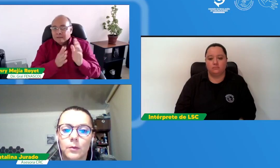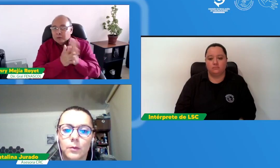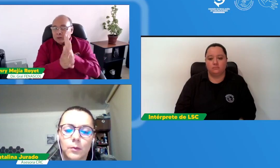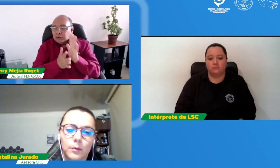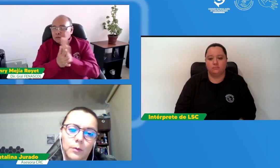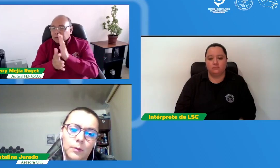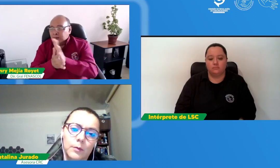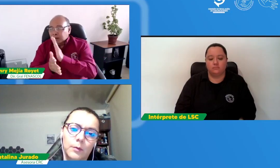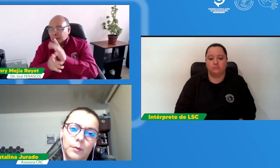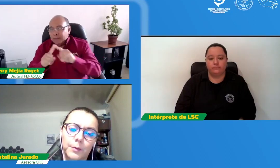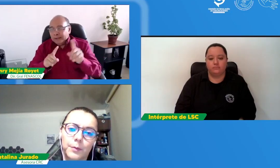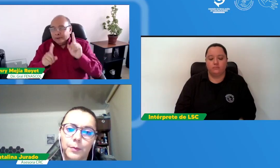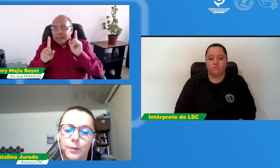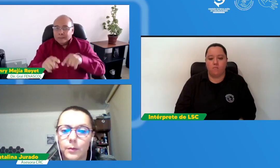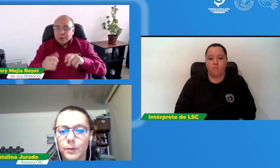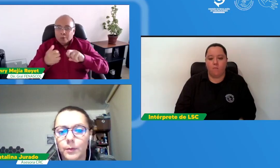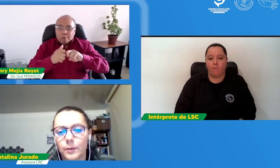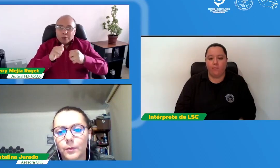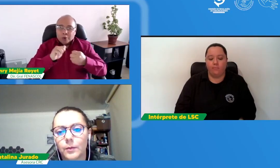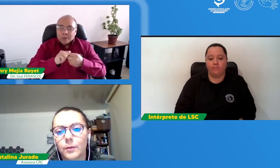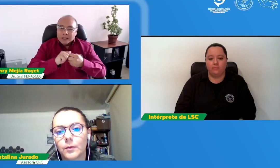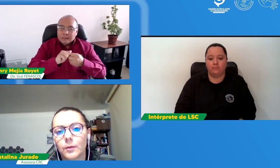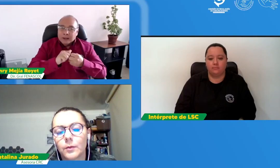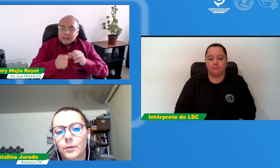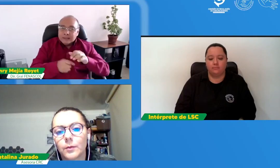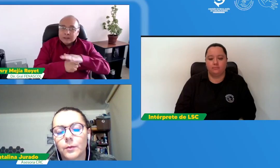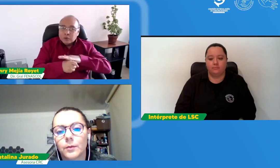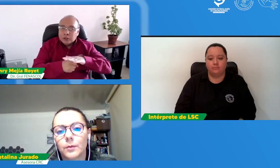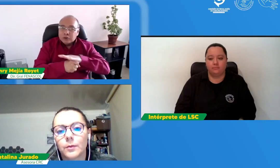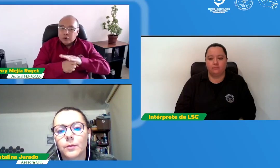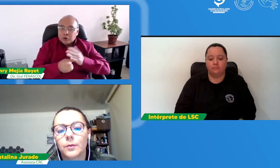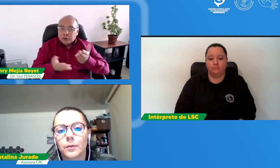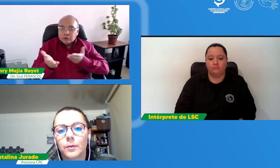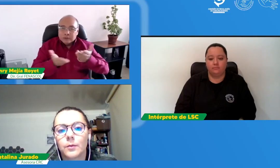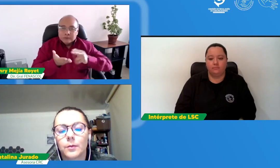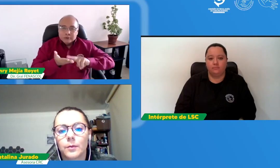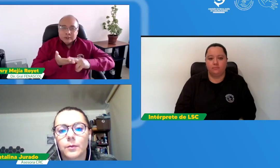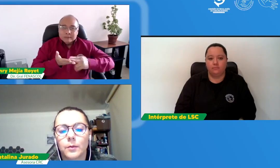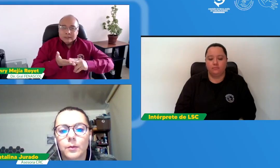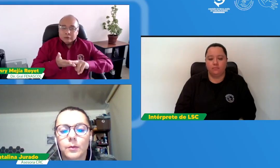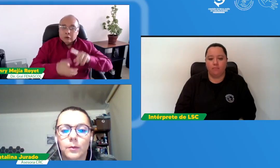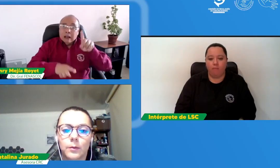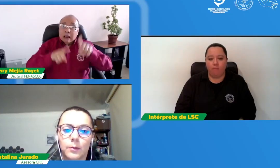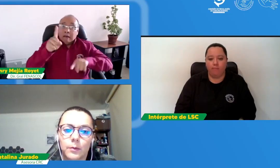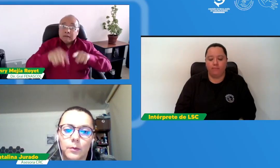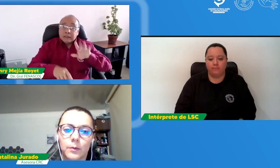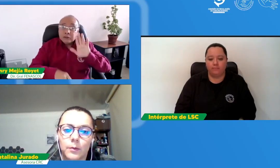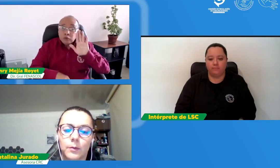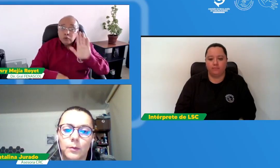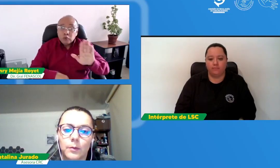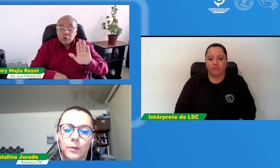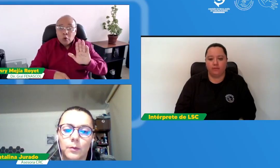sobre el servicio de interpretación o la lengua de señas dentro de la televisión a veces